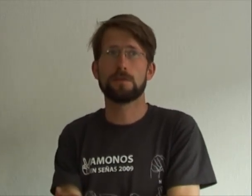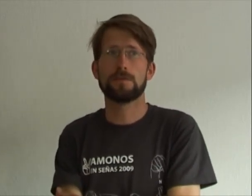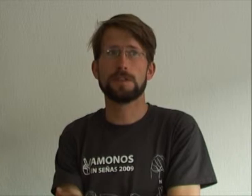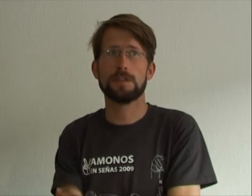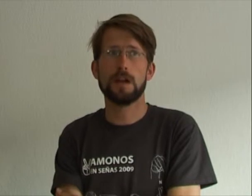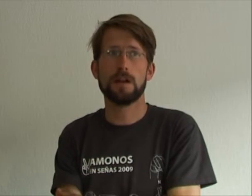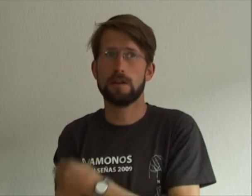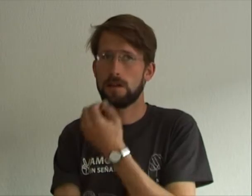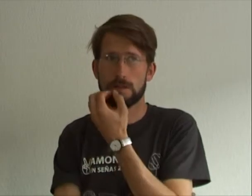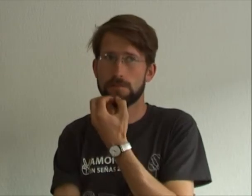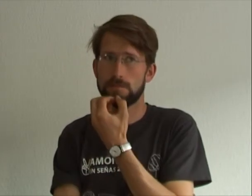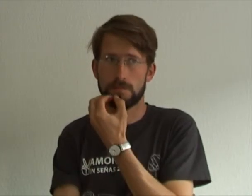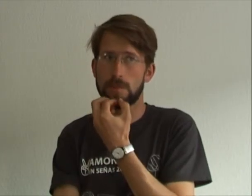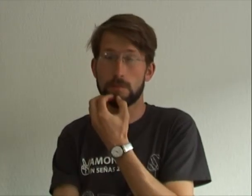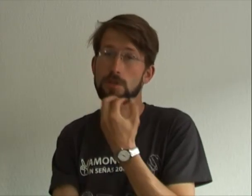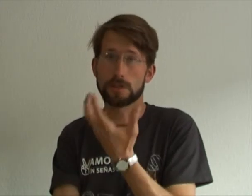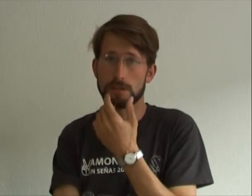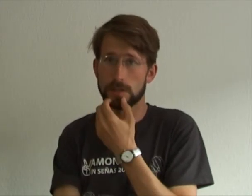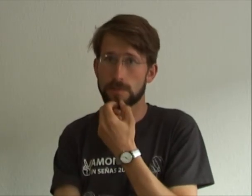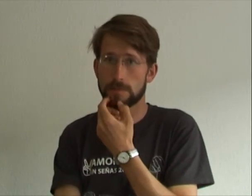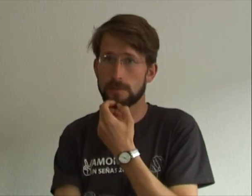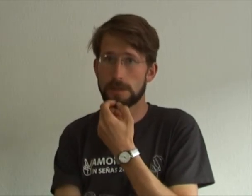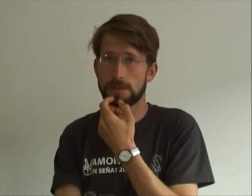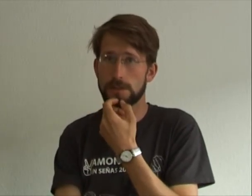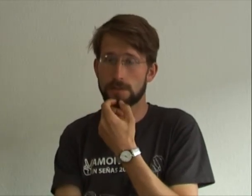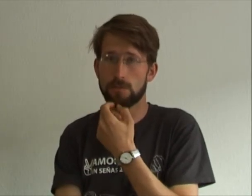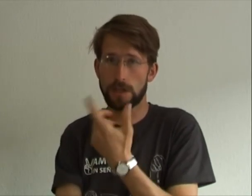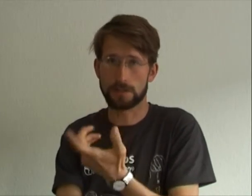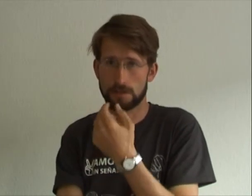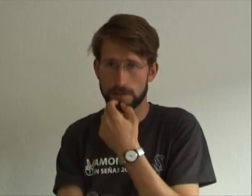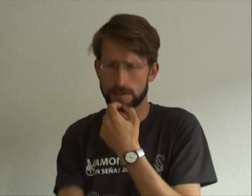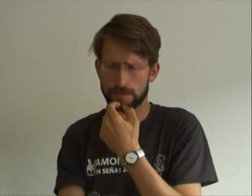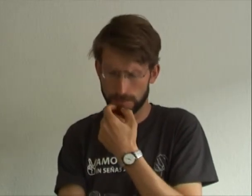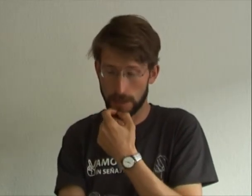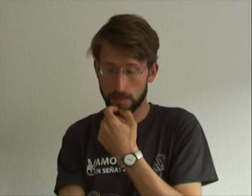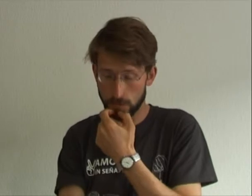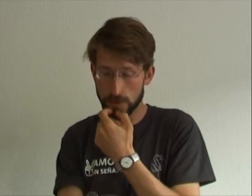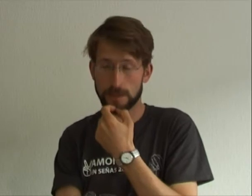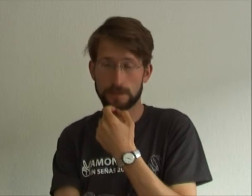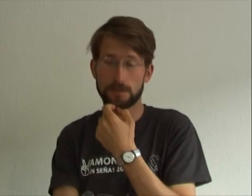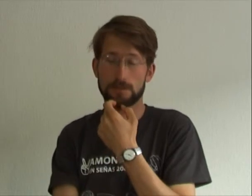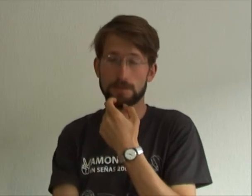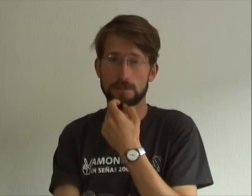visitar a muchas instituciones